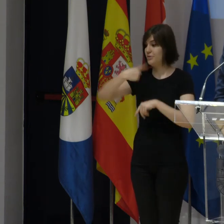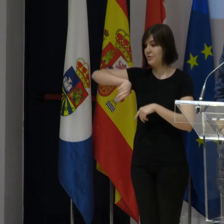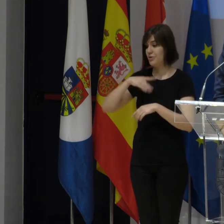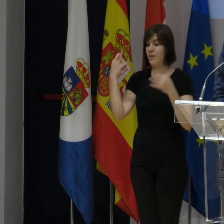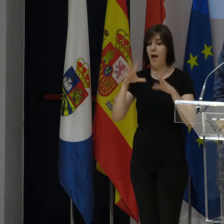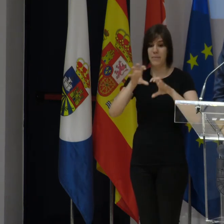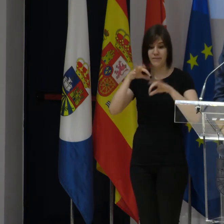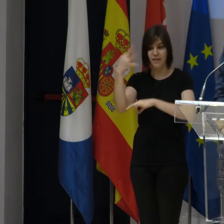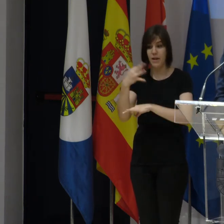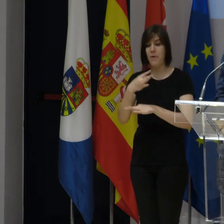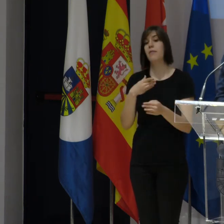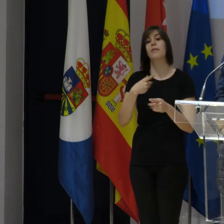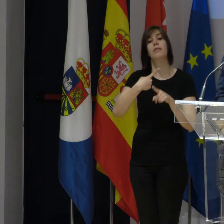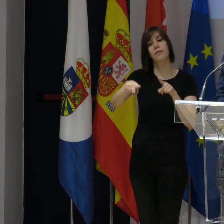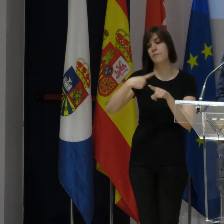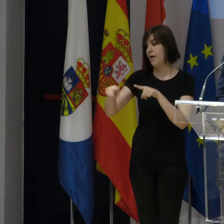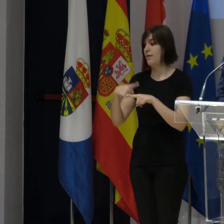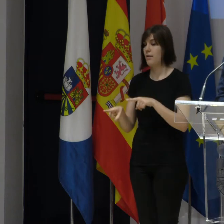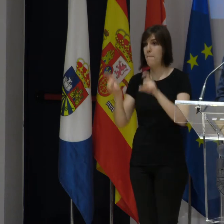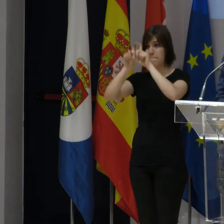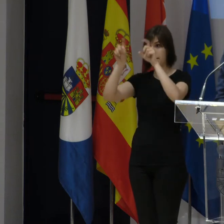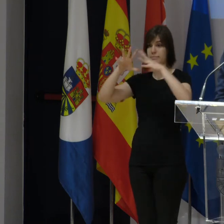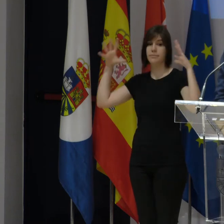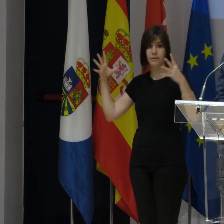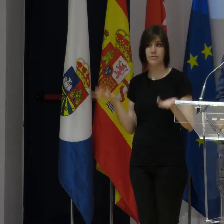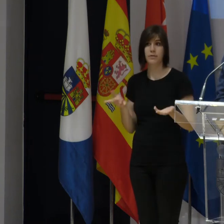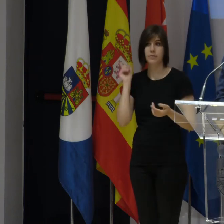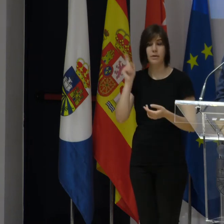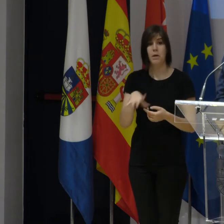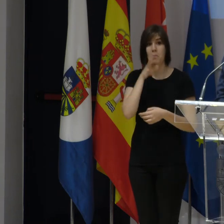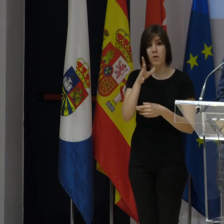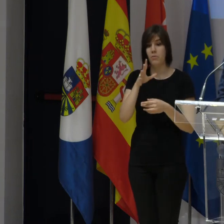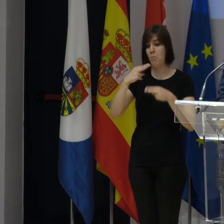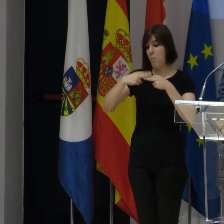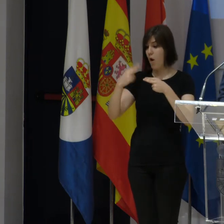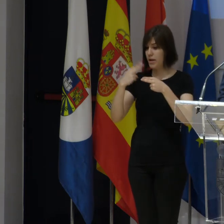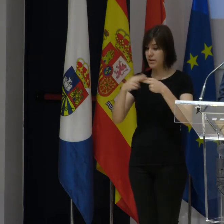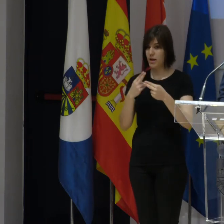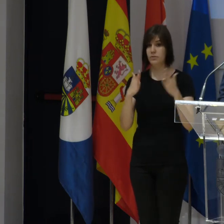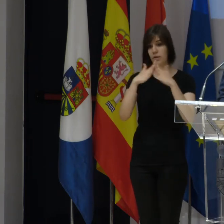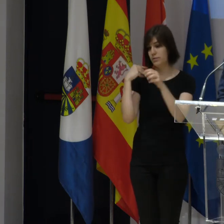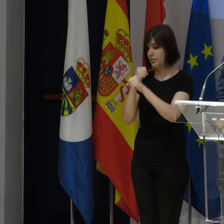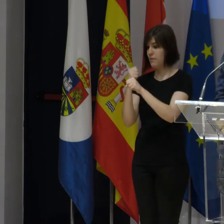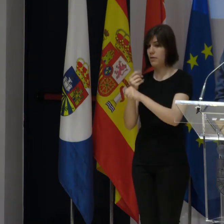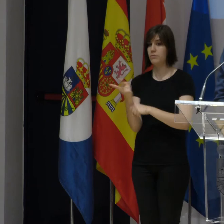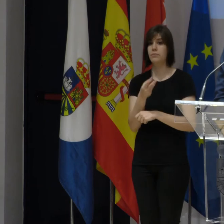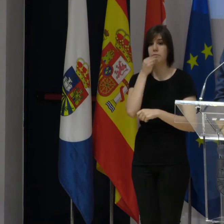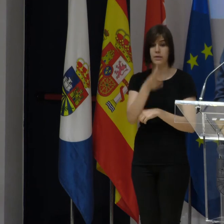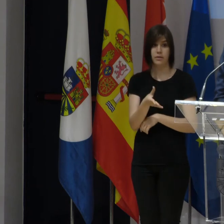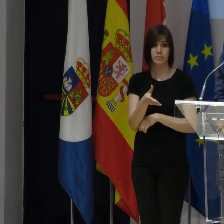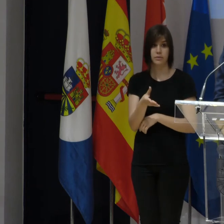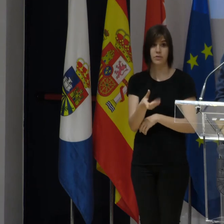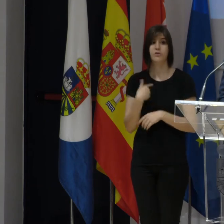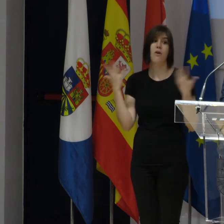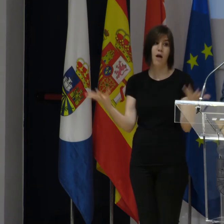Tenemos que diferenciarnos frente a la gran empresa precisamente por estas políticas de conciliación, ¿vale? Entonces,